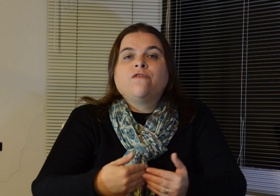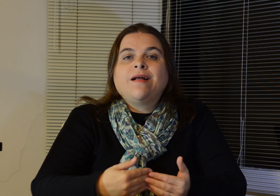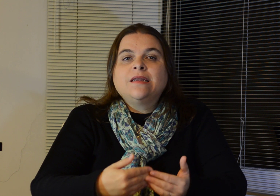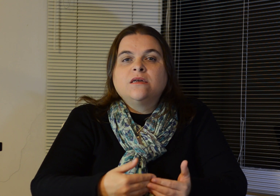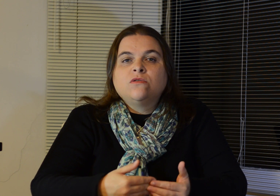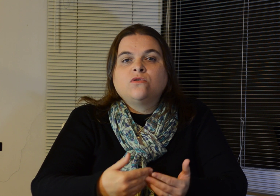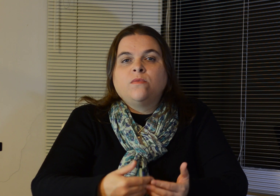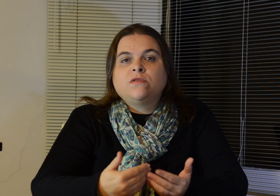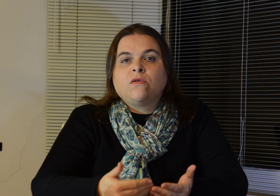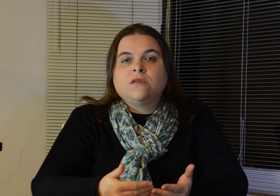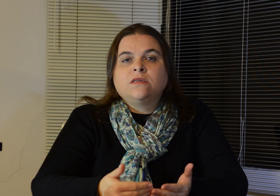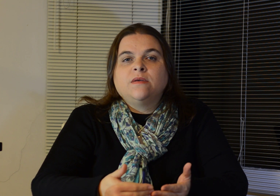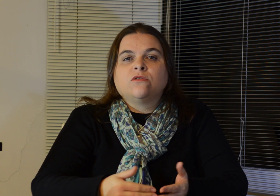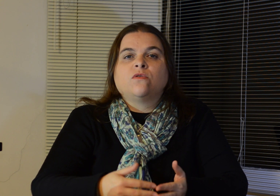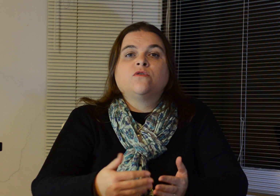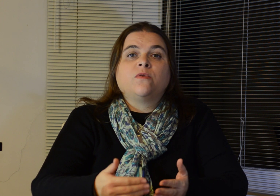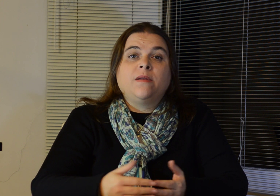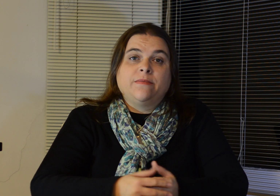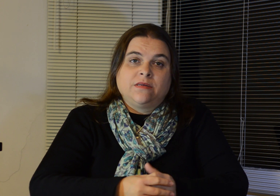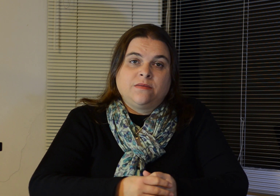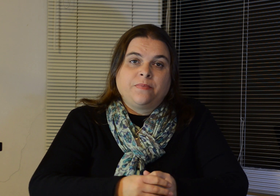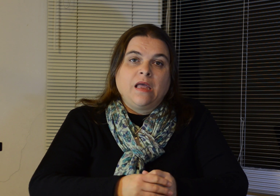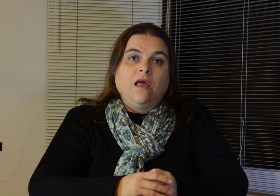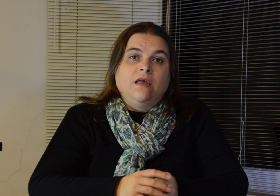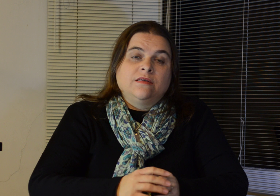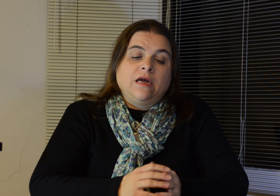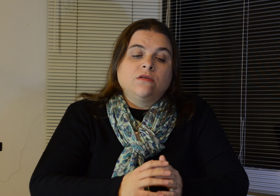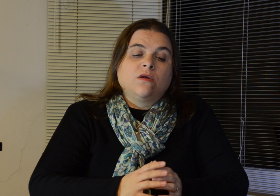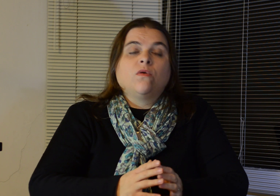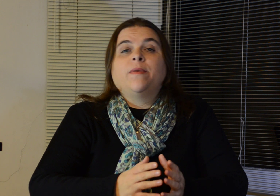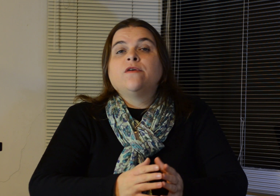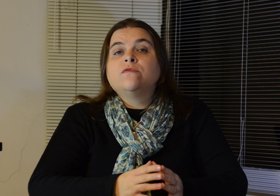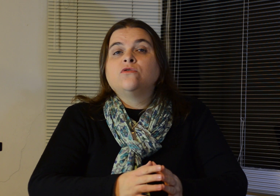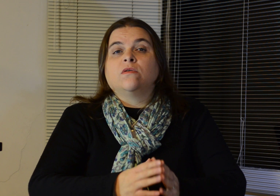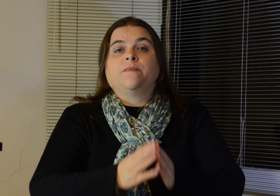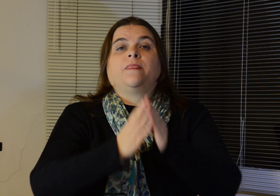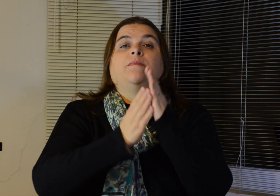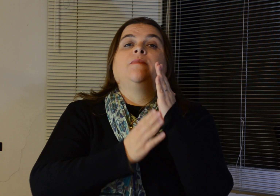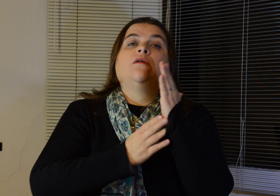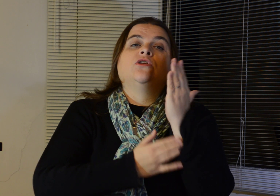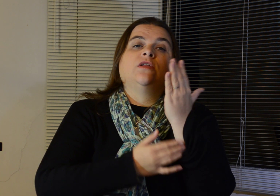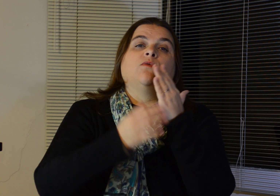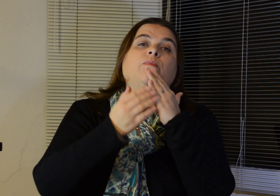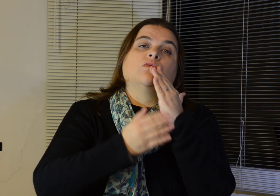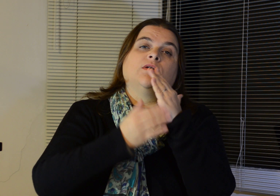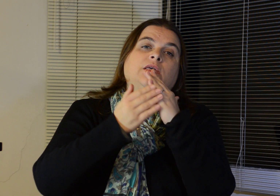falando sobre os acontecimentos, sobre os problemas. Então, como é que funciona? Primeiro, a gente tem um ponto aqui,